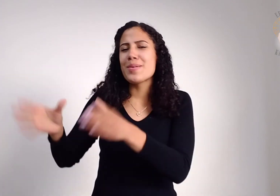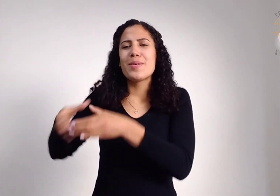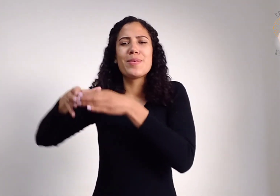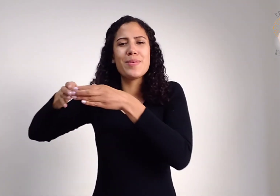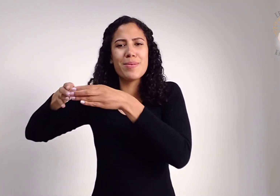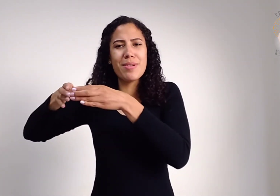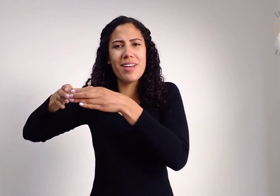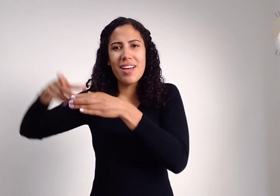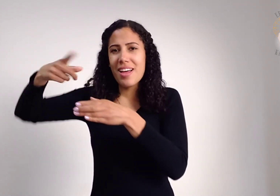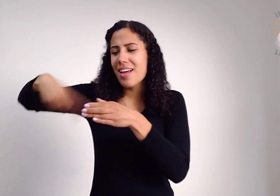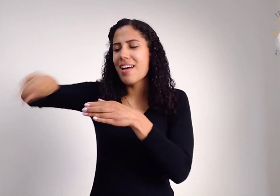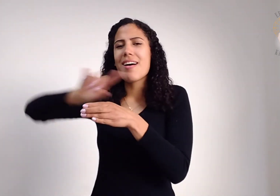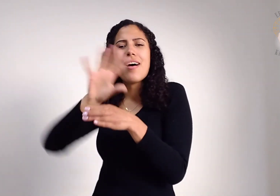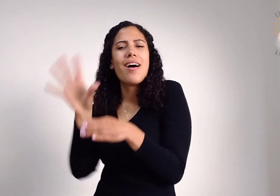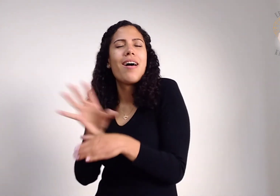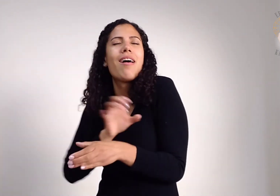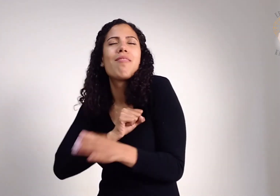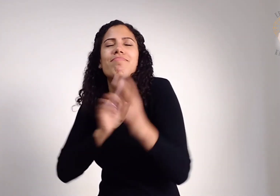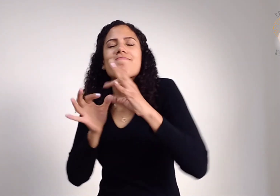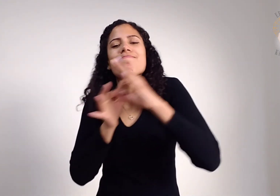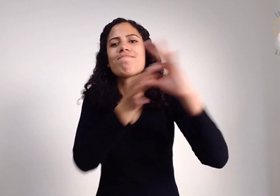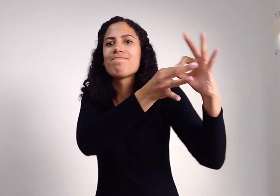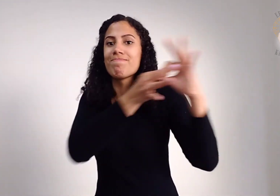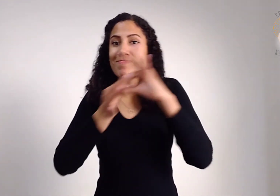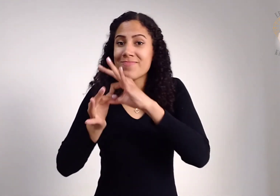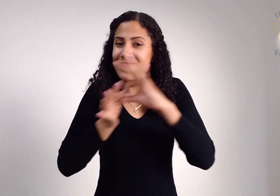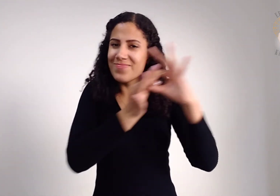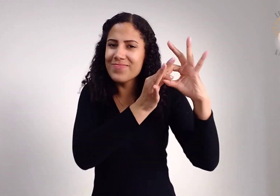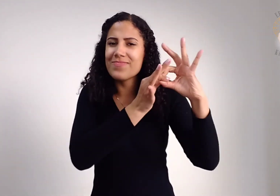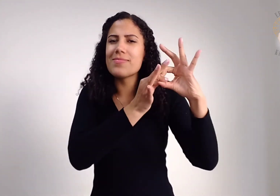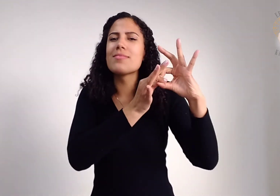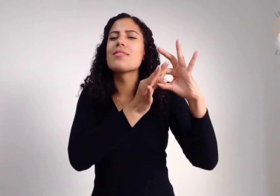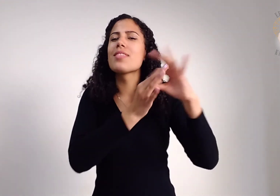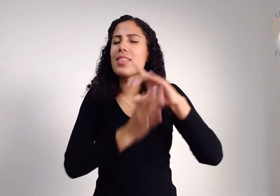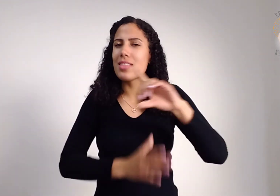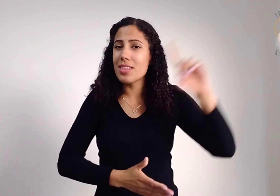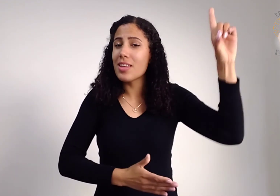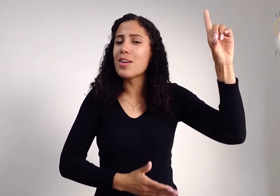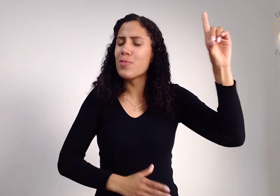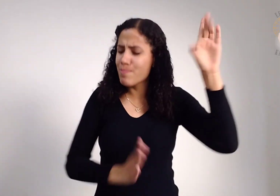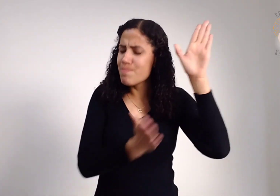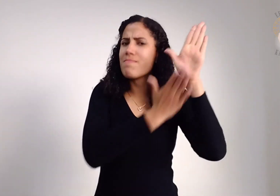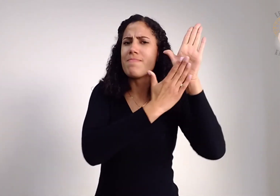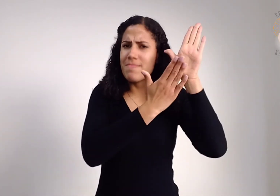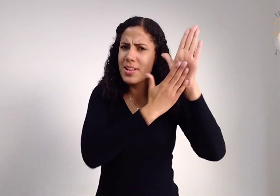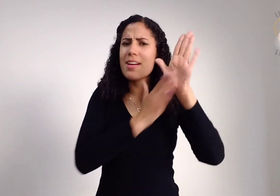Do reino Que prometeu